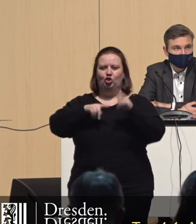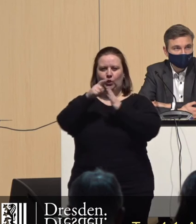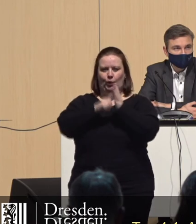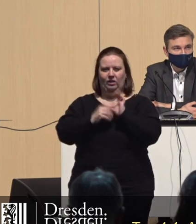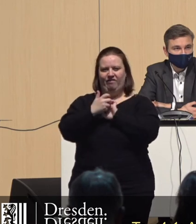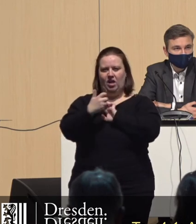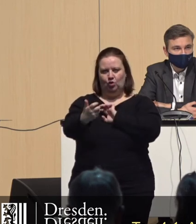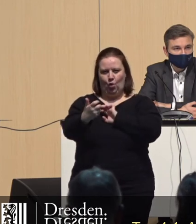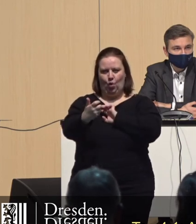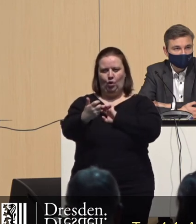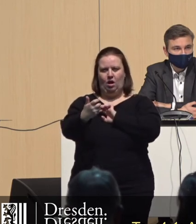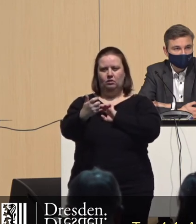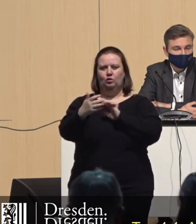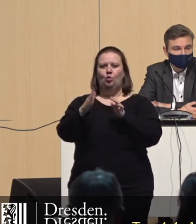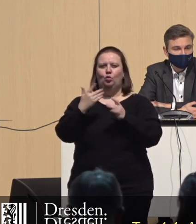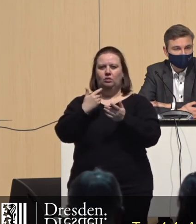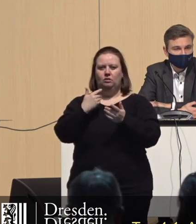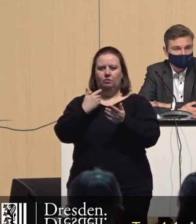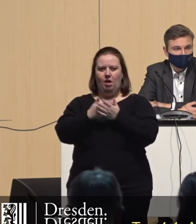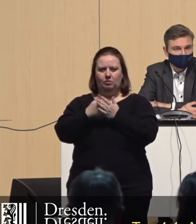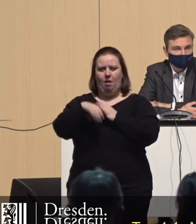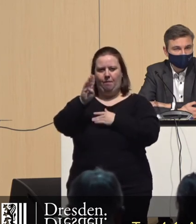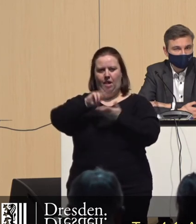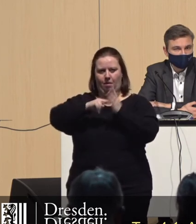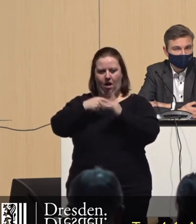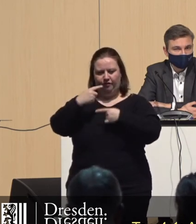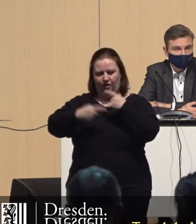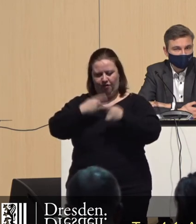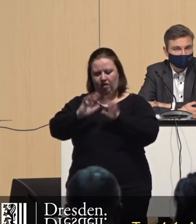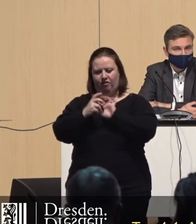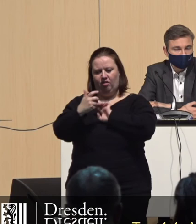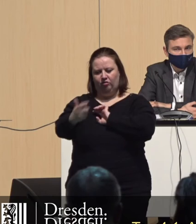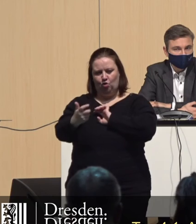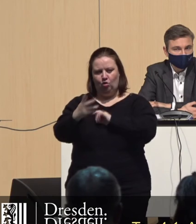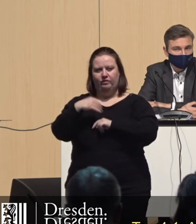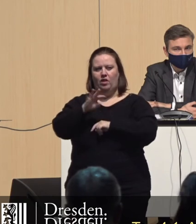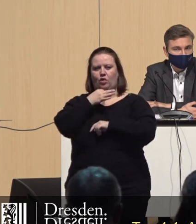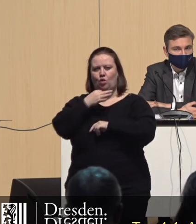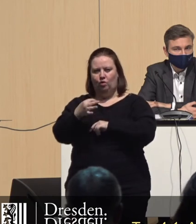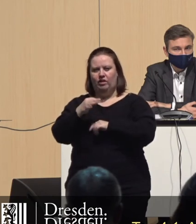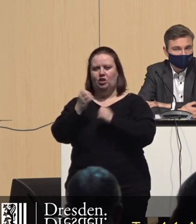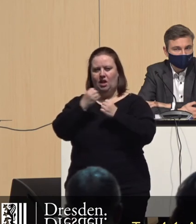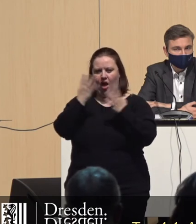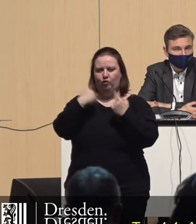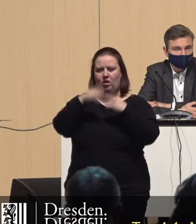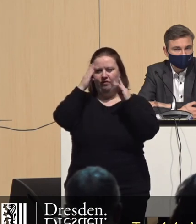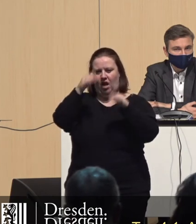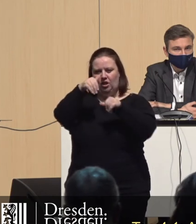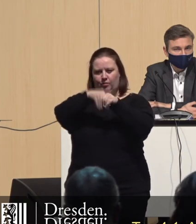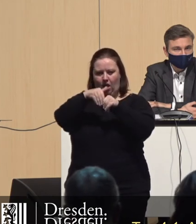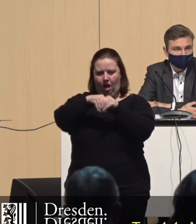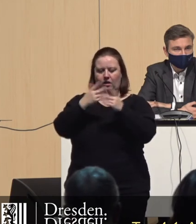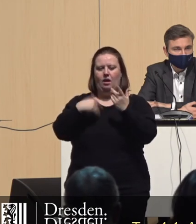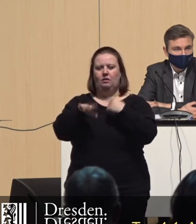verzögert und weiter. In den B-Plan-Verfahren kam es zur Verzögerung aufgrund der notwendigen Klärung von fachlichen Belangen